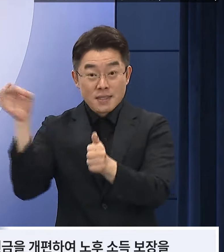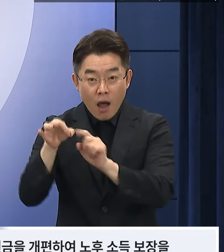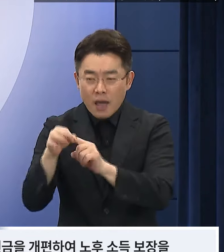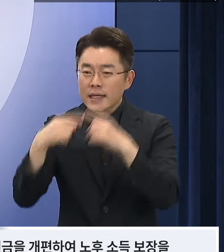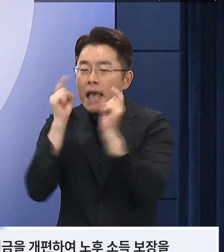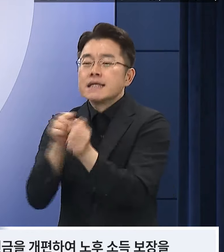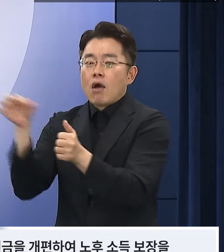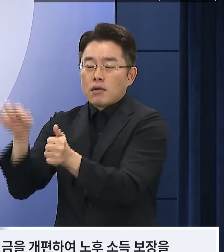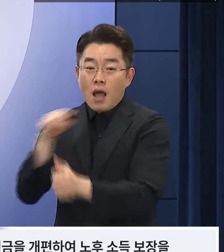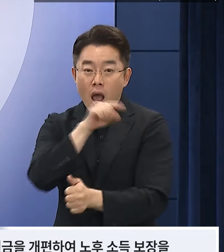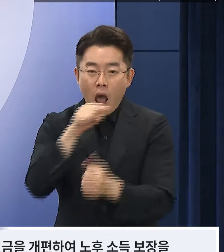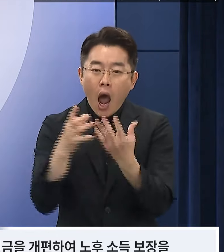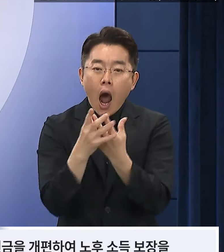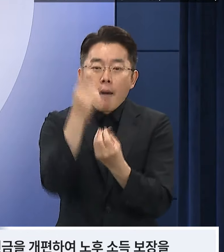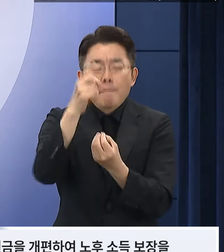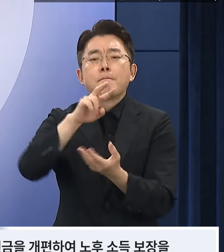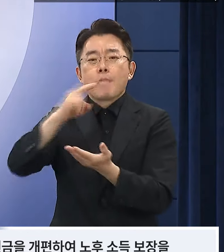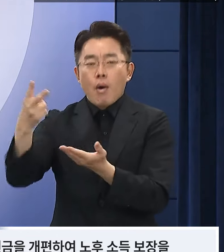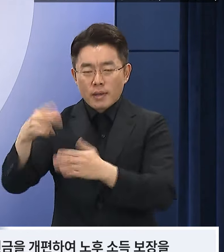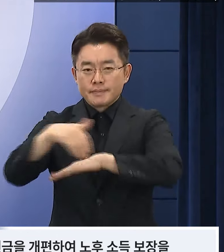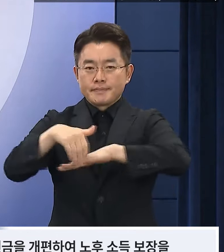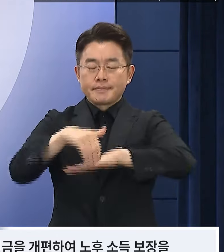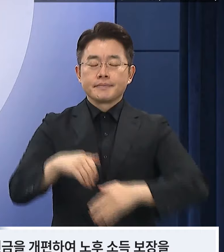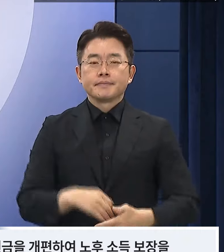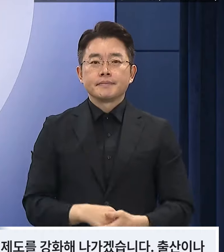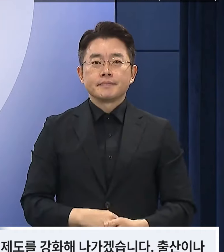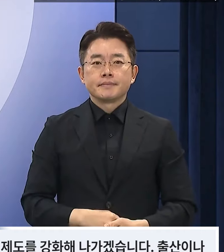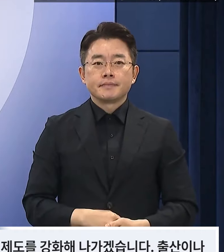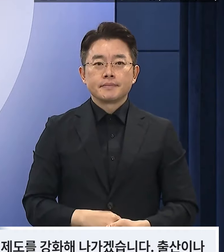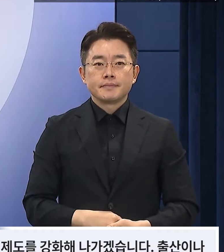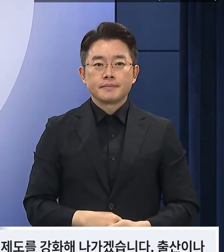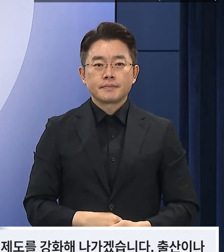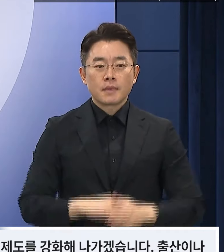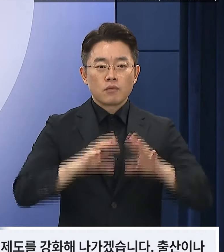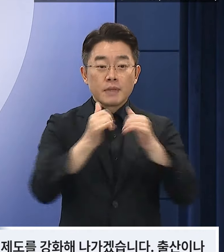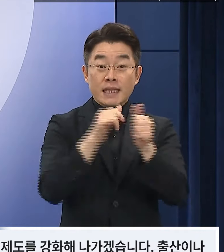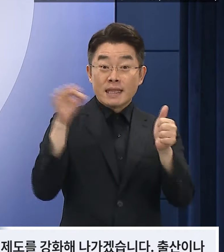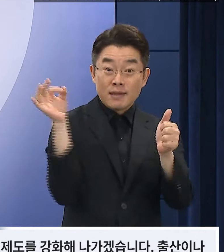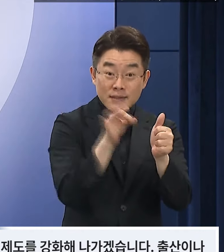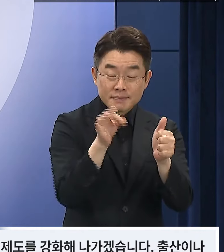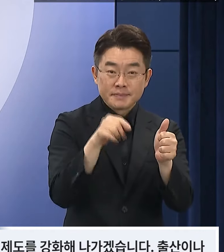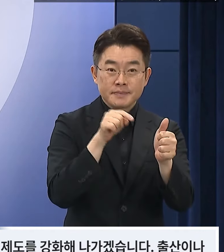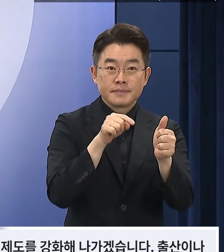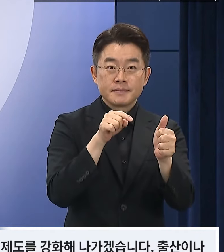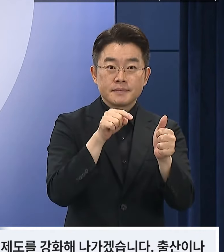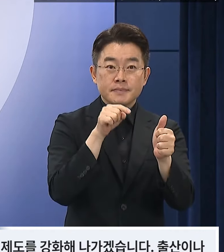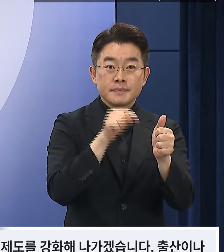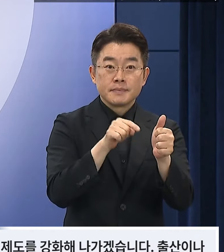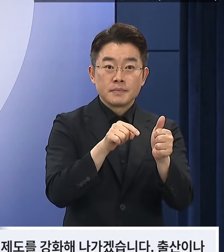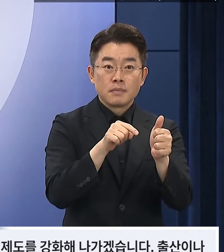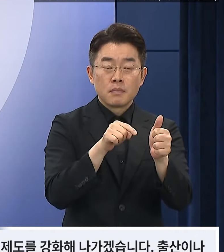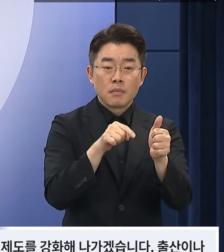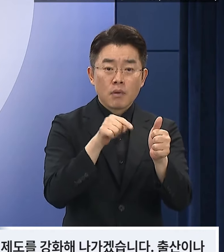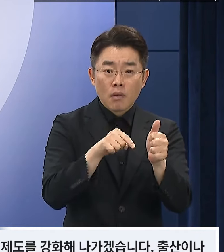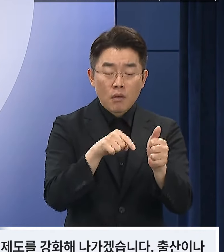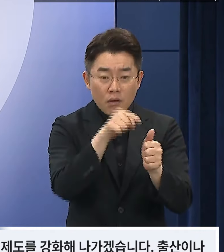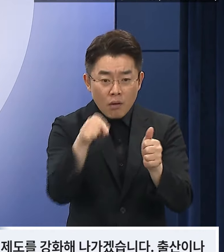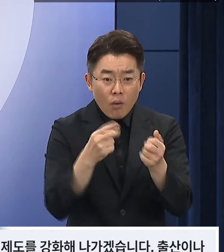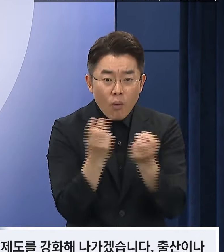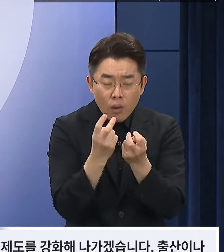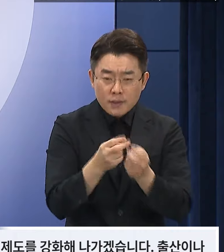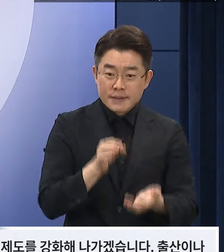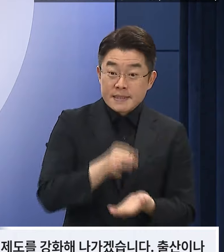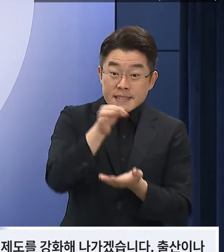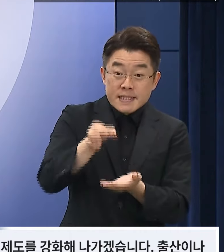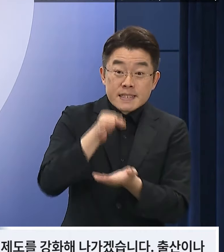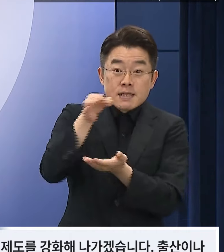개편하여 노후소득 보장을 강화하겠습니다. 우선 국민연금은 가입기간을 늘릴 수